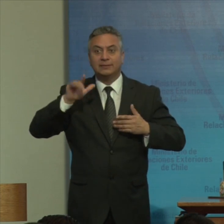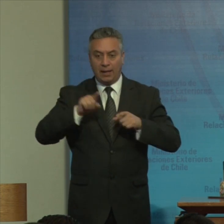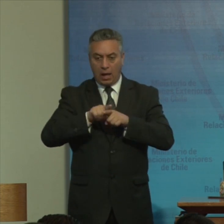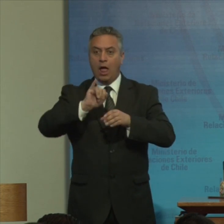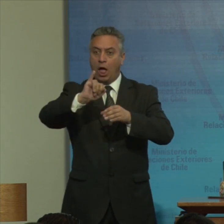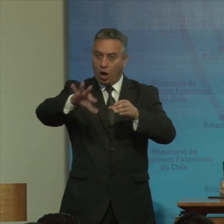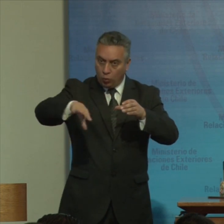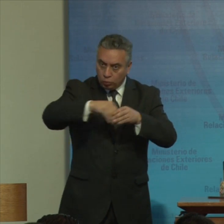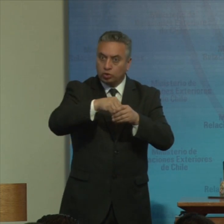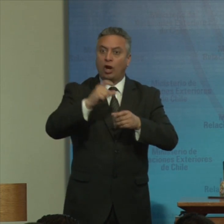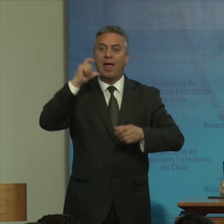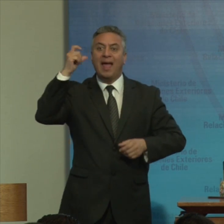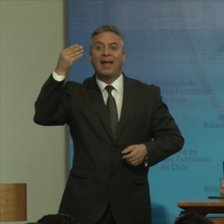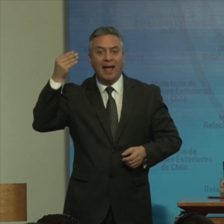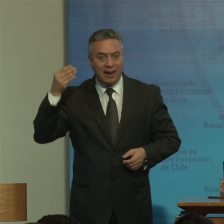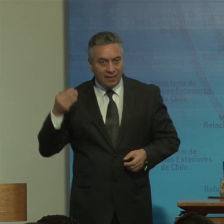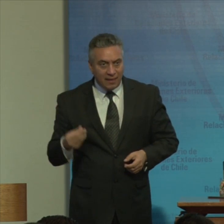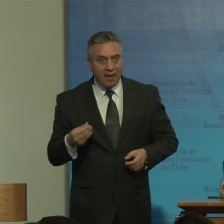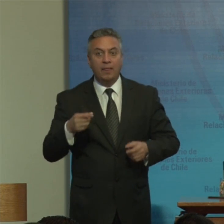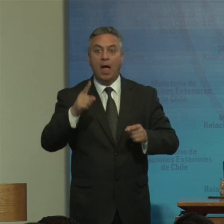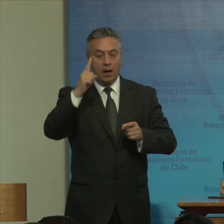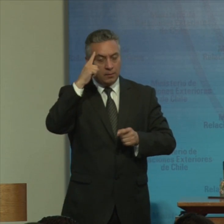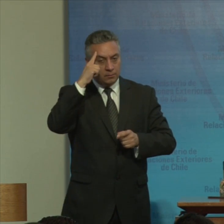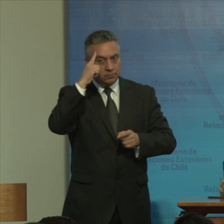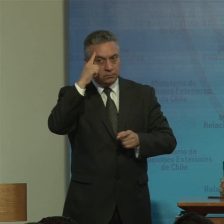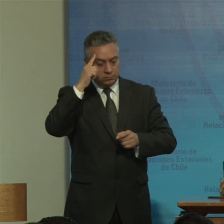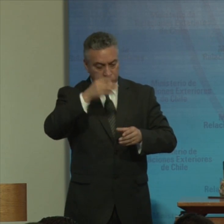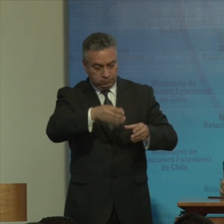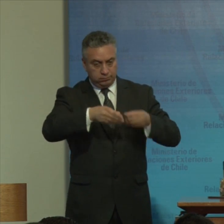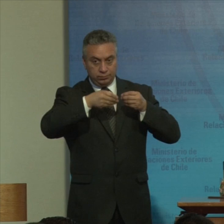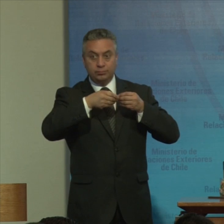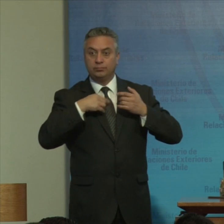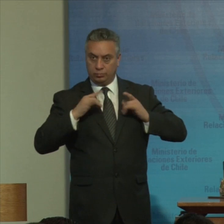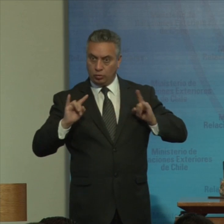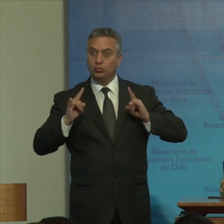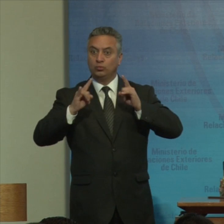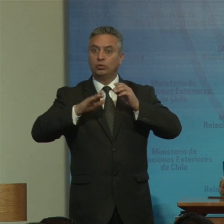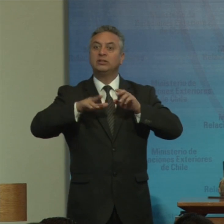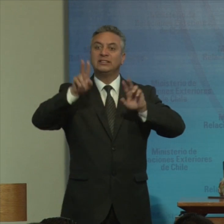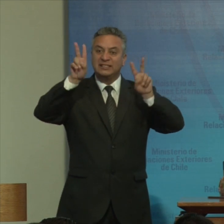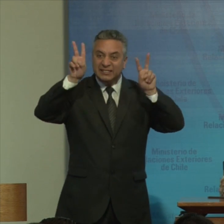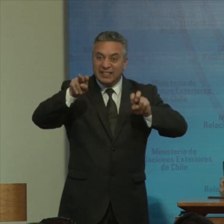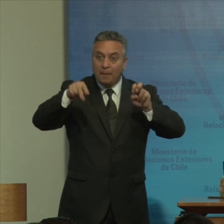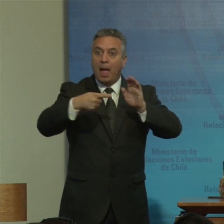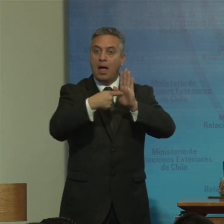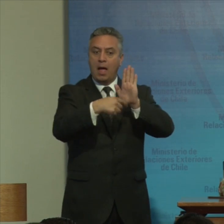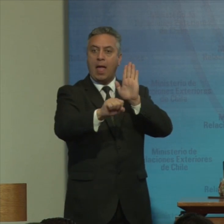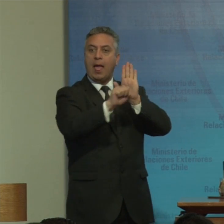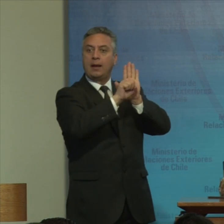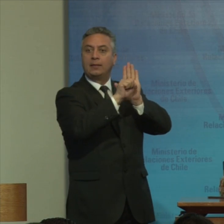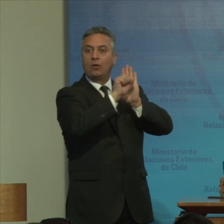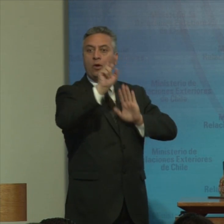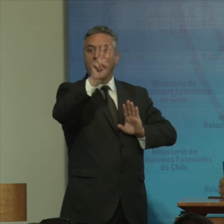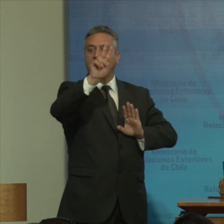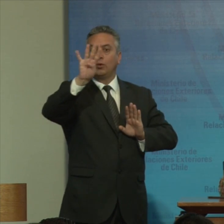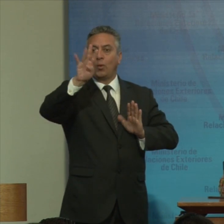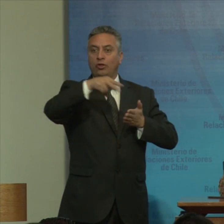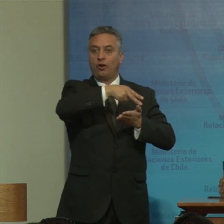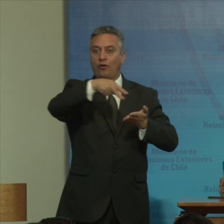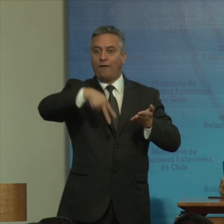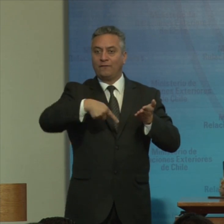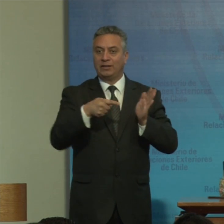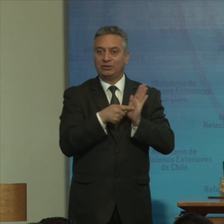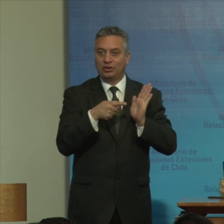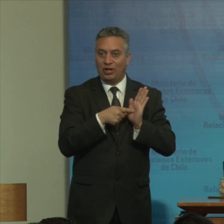equitativa de calidad tomando en cuenta el artículo y construyendo sobre el artículo 24 de la convención y ahí